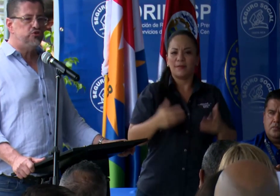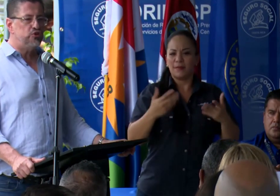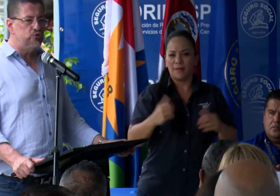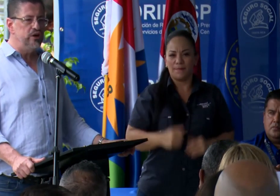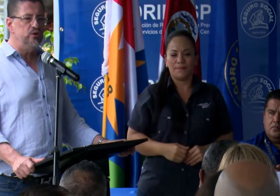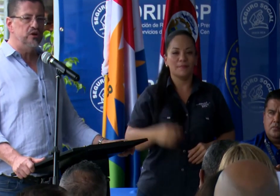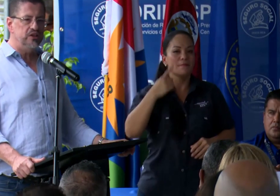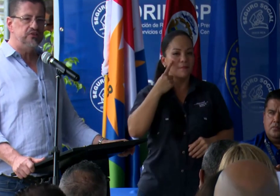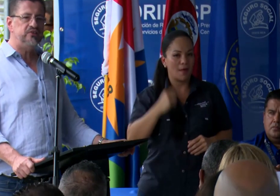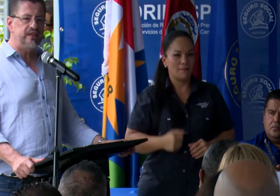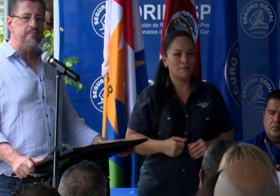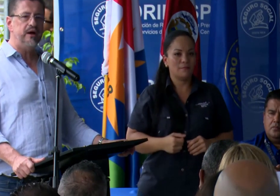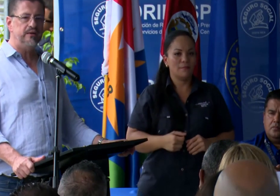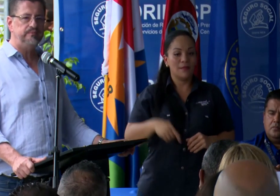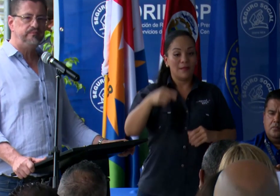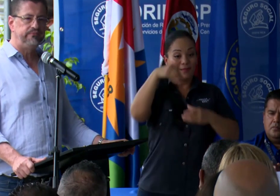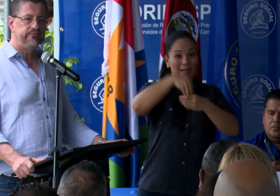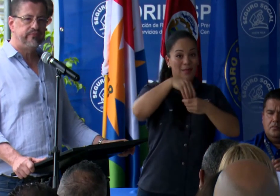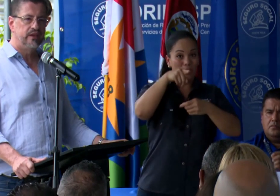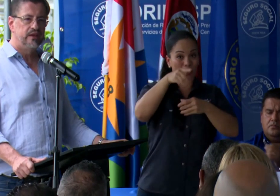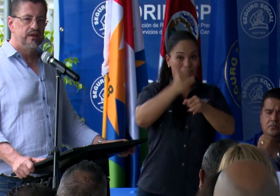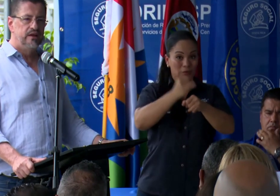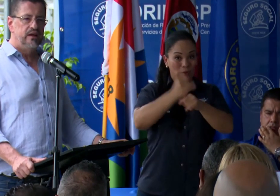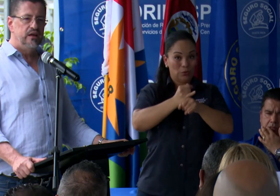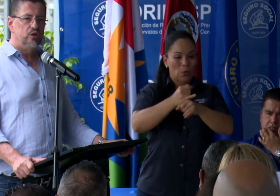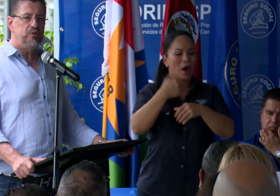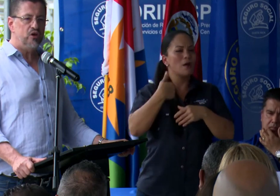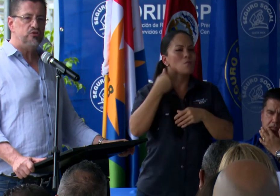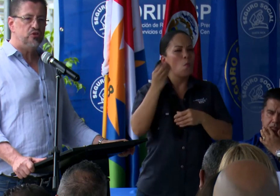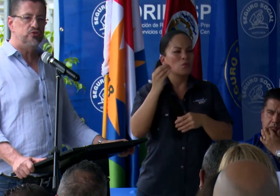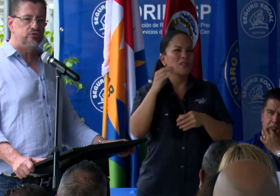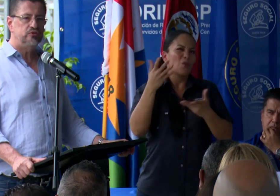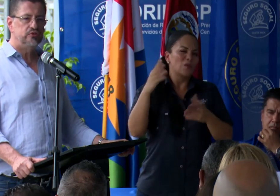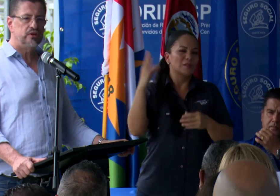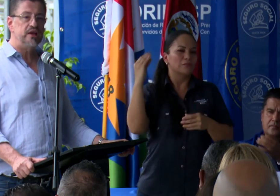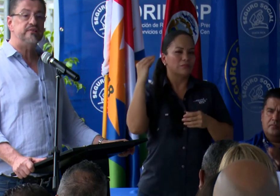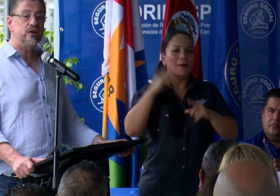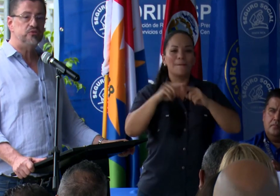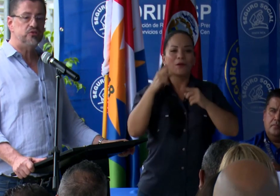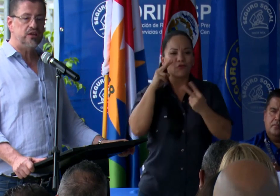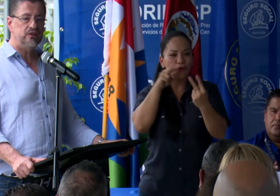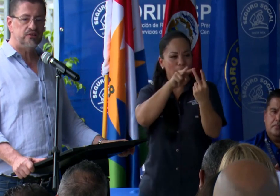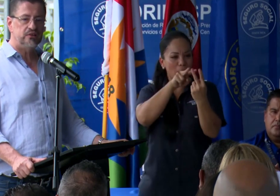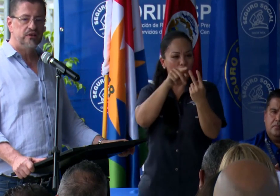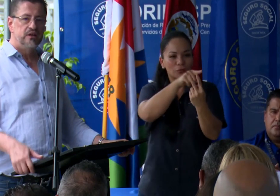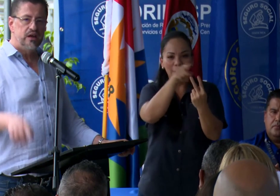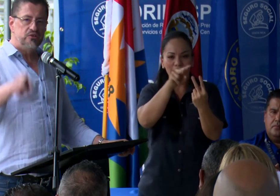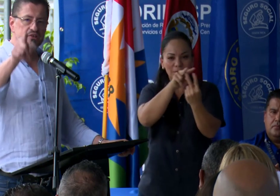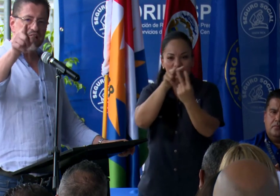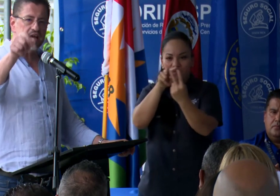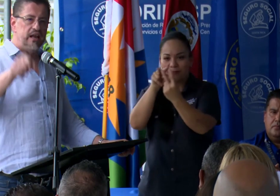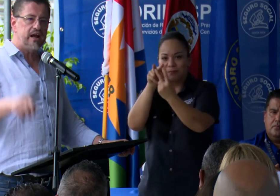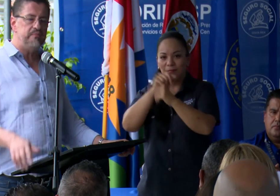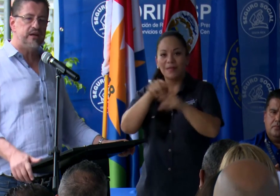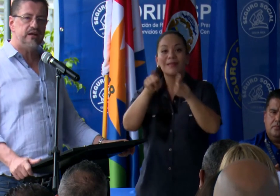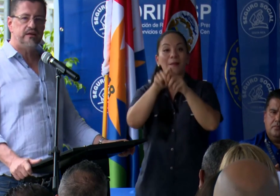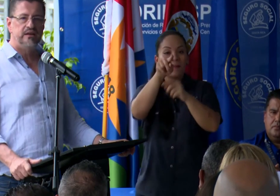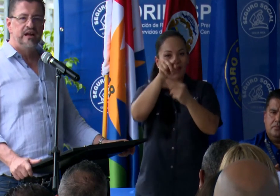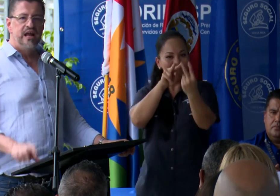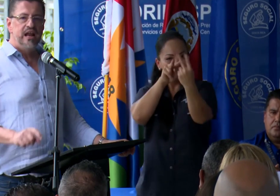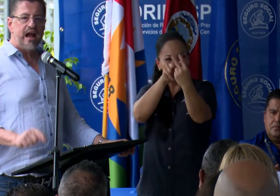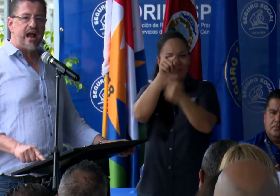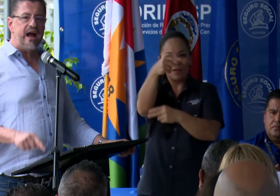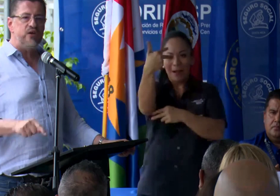mucho ruido en el sistema, y los veo a los ojos, ahí están ustedes, y a los que están en la Cámara,